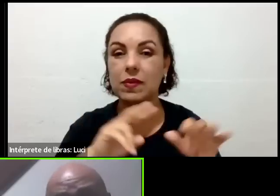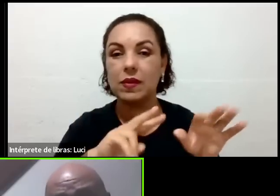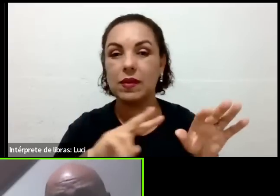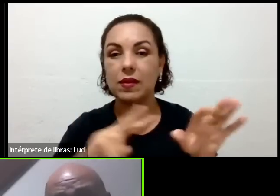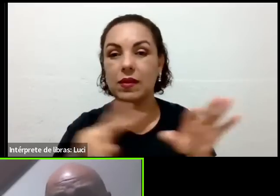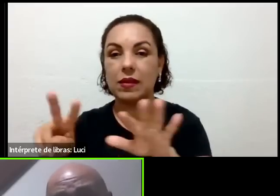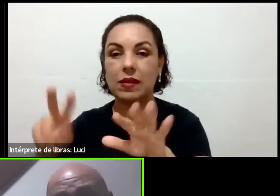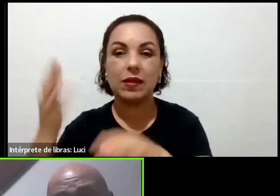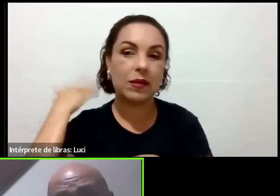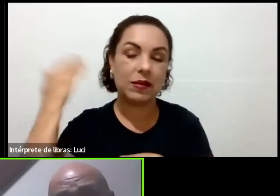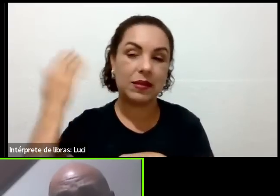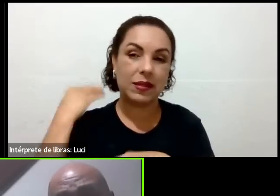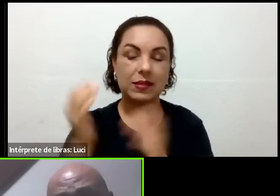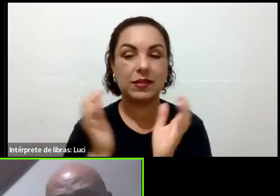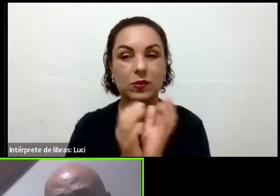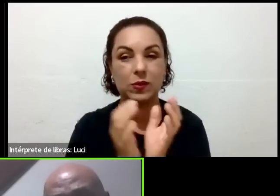grupo,